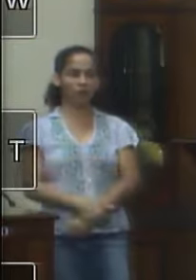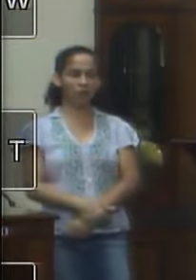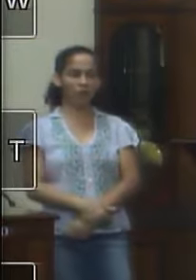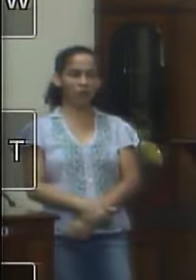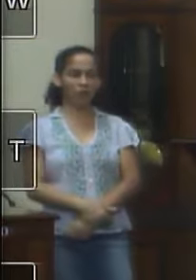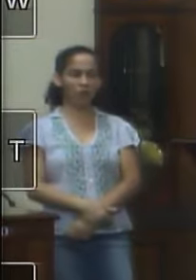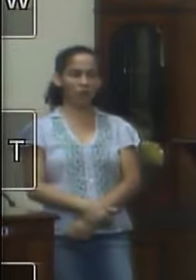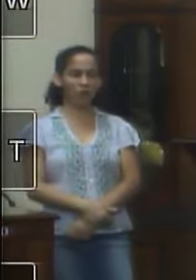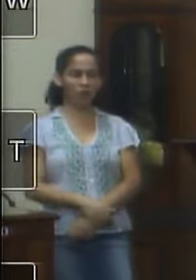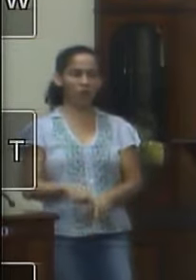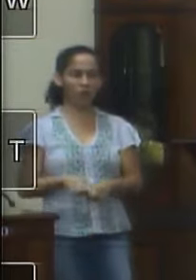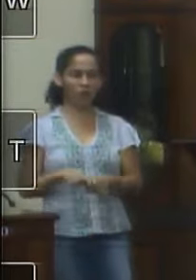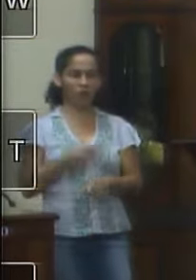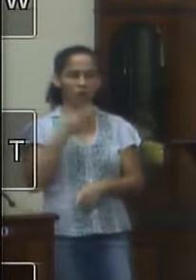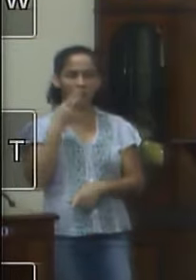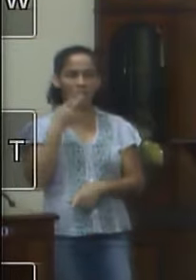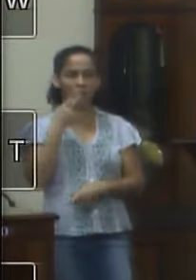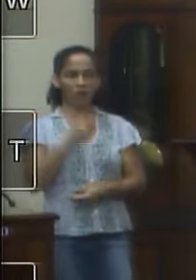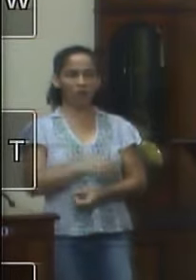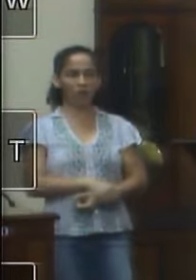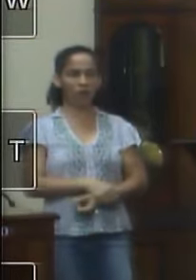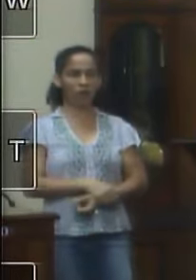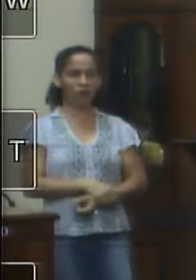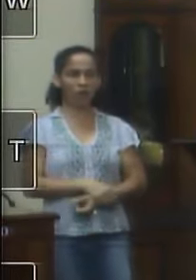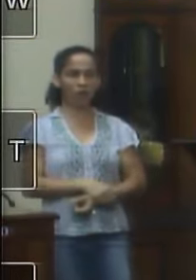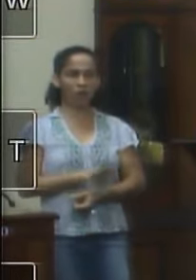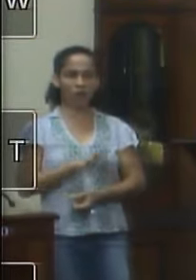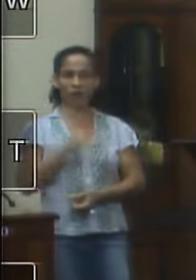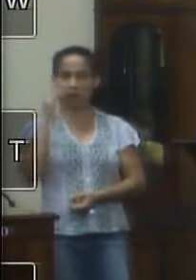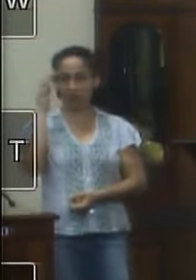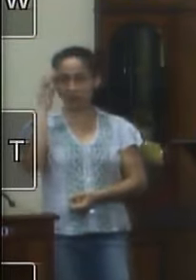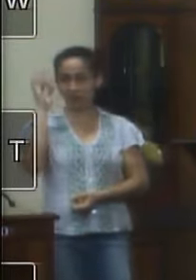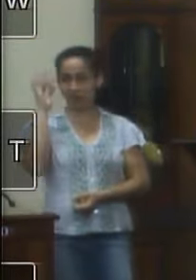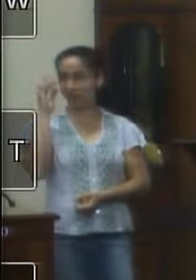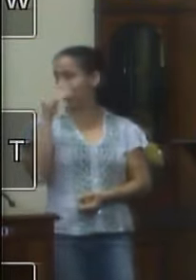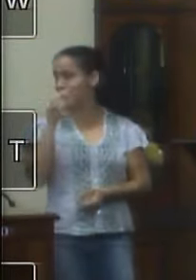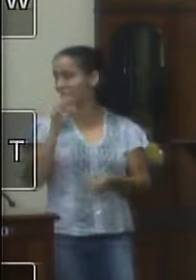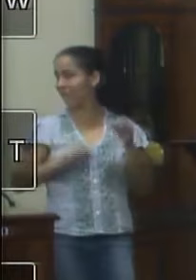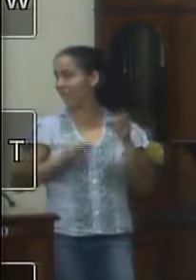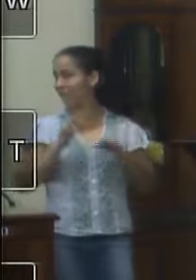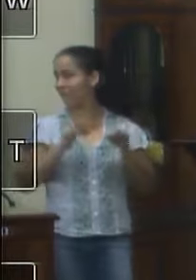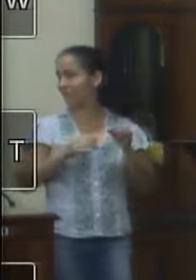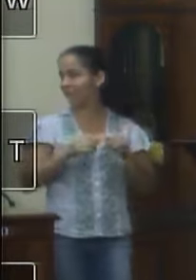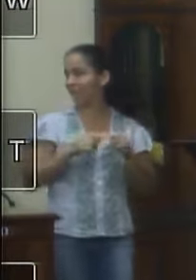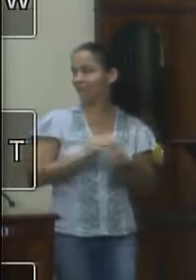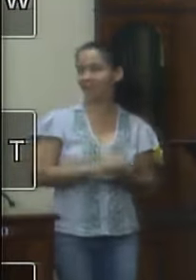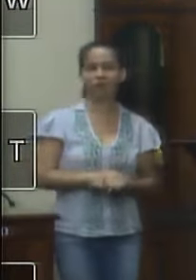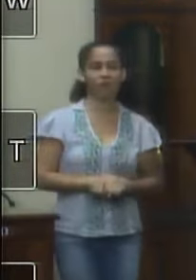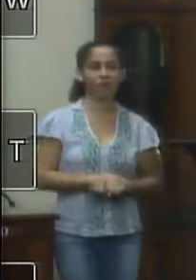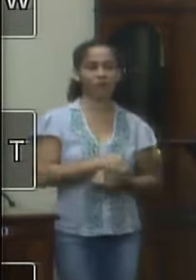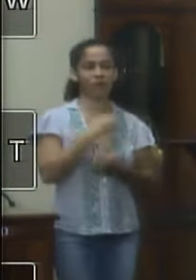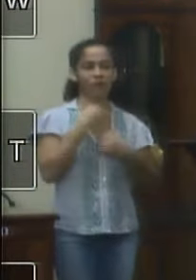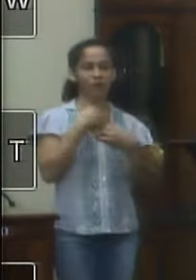aí eu vou mandar um recadinho para ela que eu já acionei a justiça porque